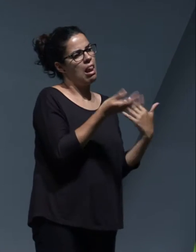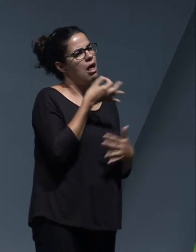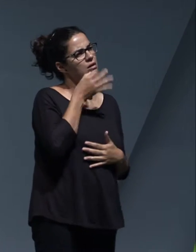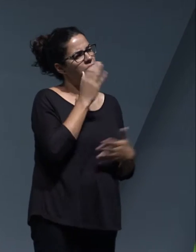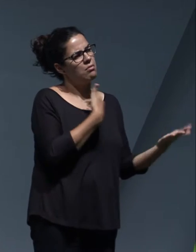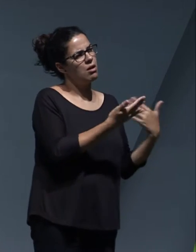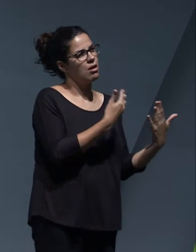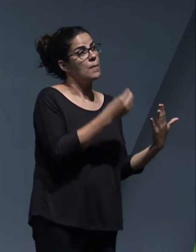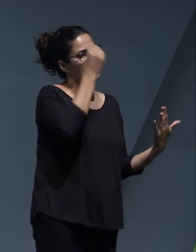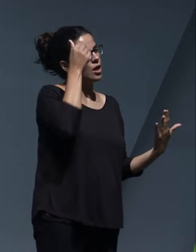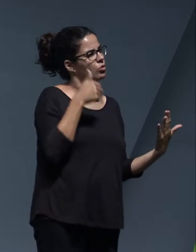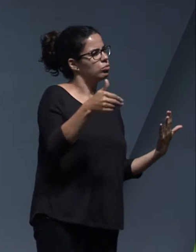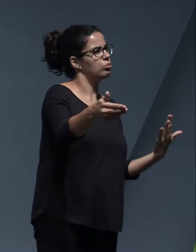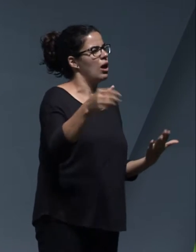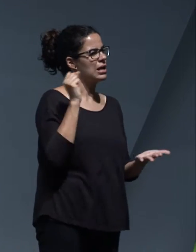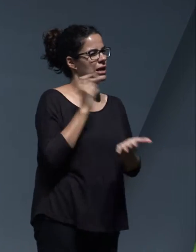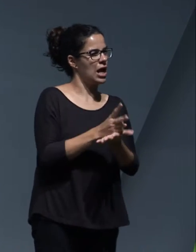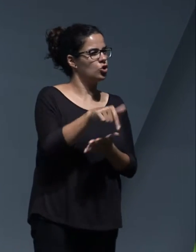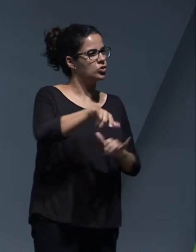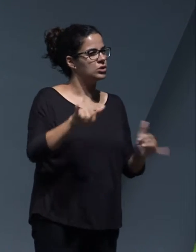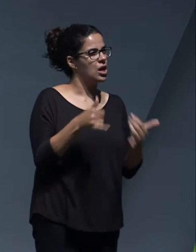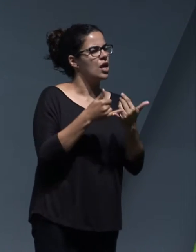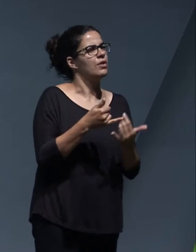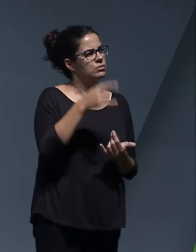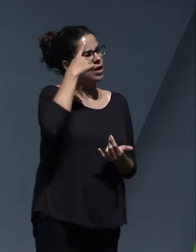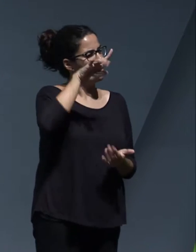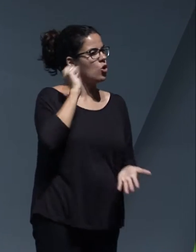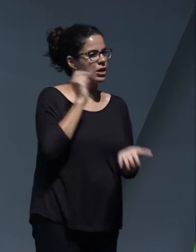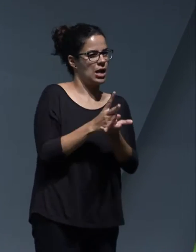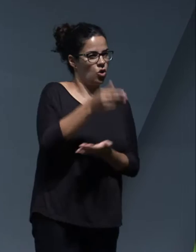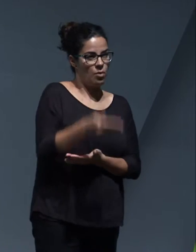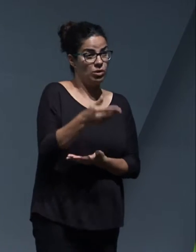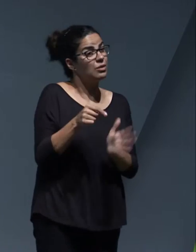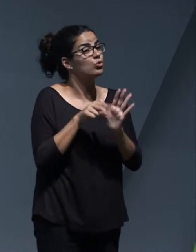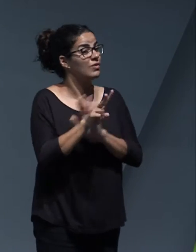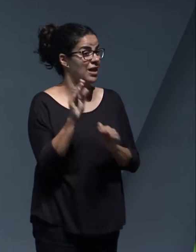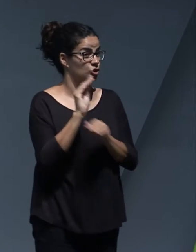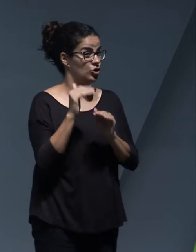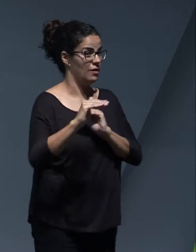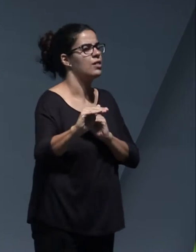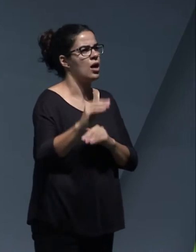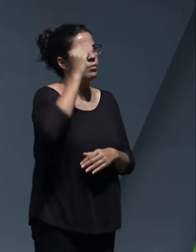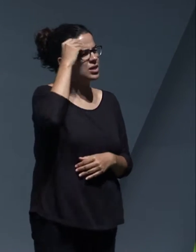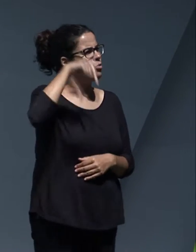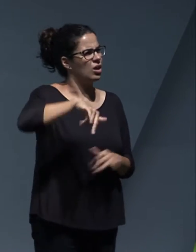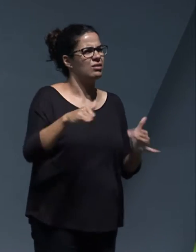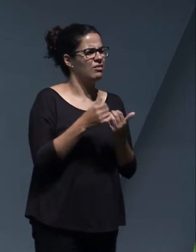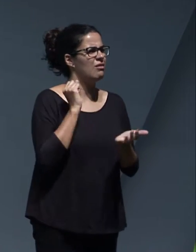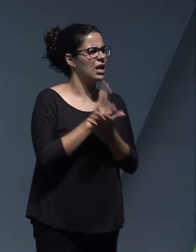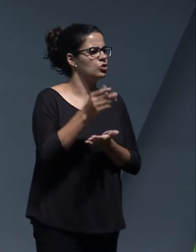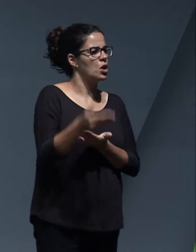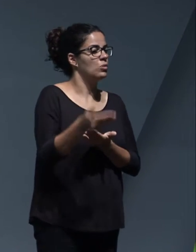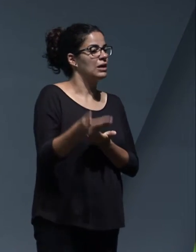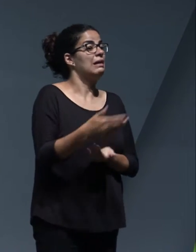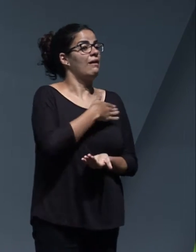teníamos por delante en este área de Tenerife, retos importantes desde el punto de vista de la sostenibilidad, de poder reunir a todos los